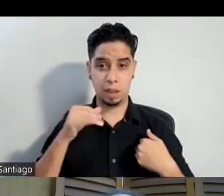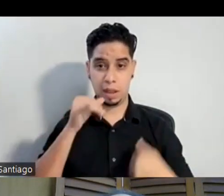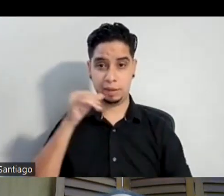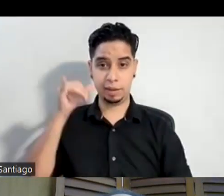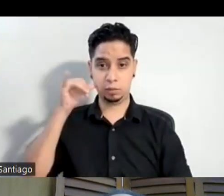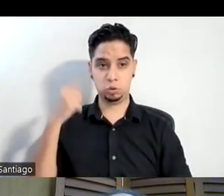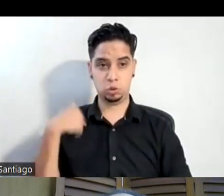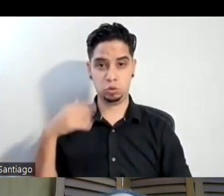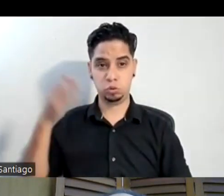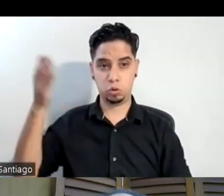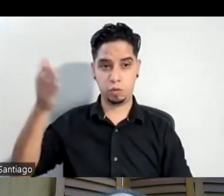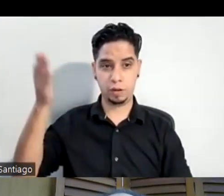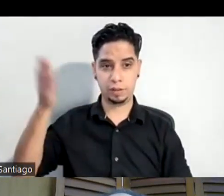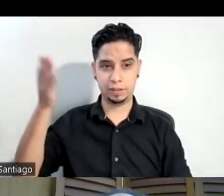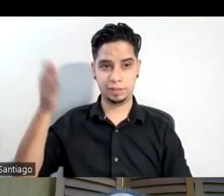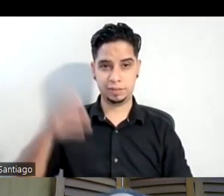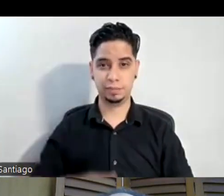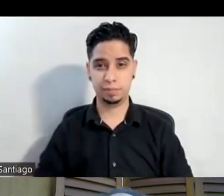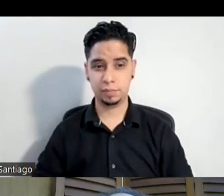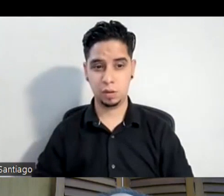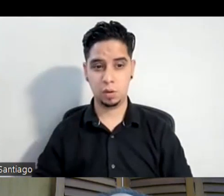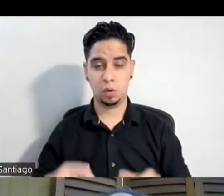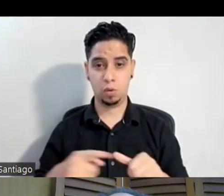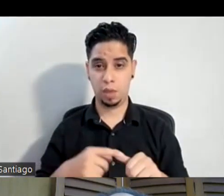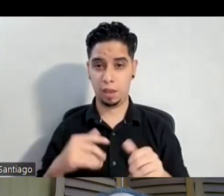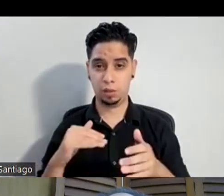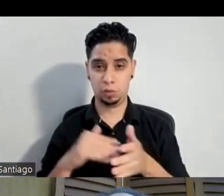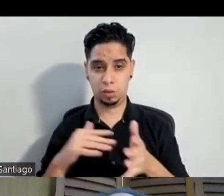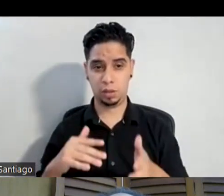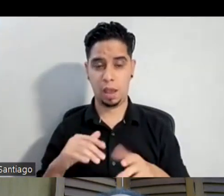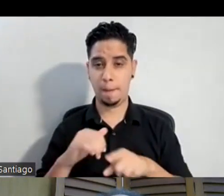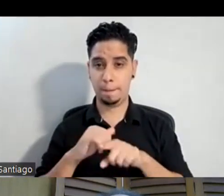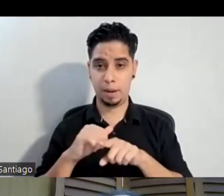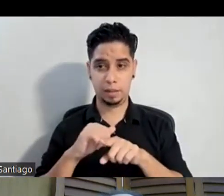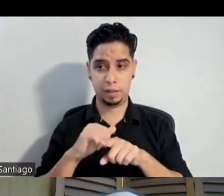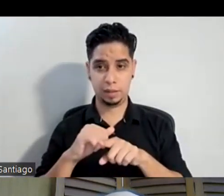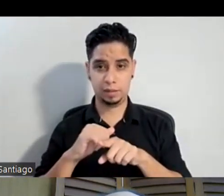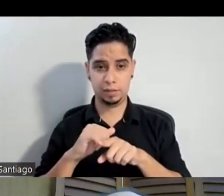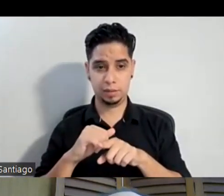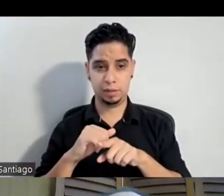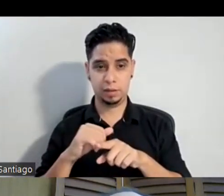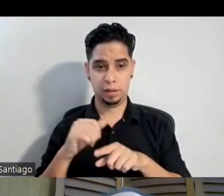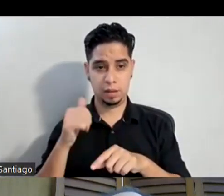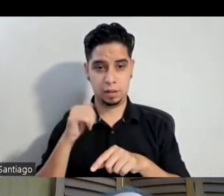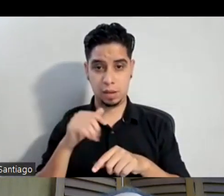una de mis estudiantes de la práctica docente recién yo graduado es una de las grandes periodistas de este país